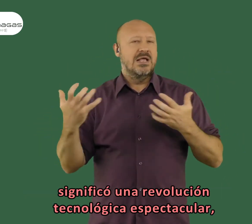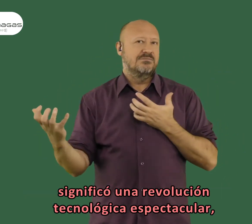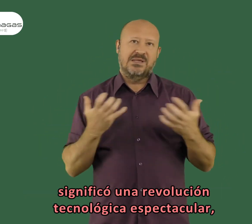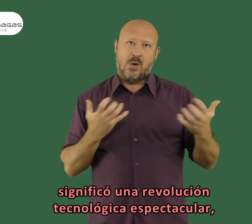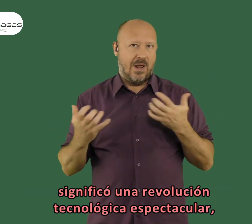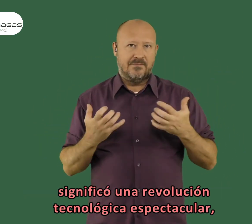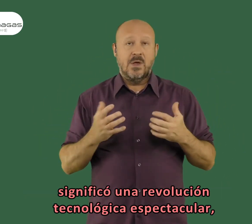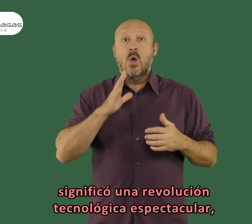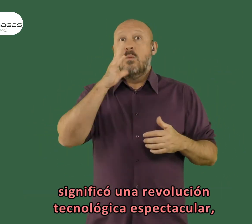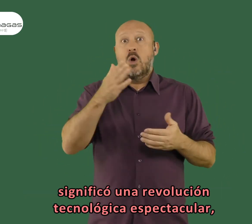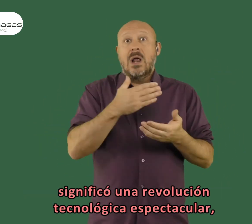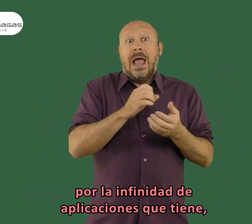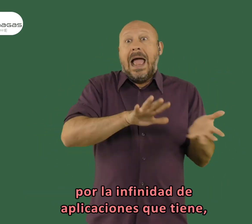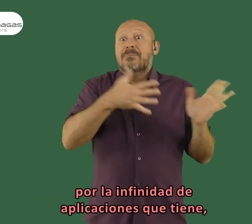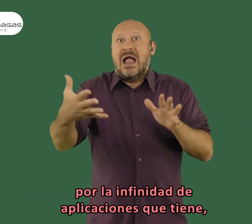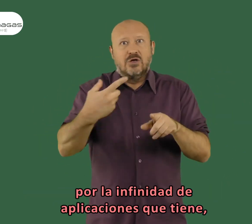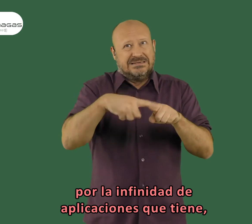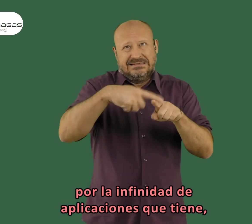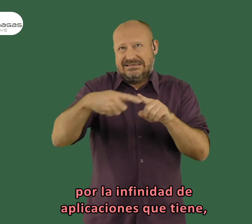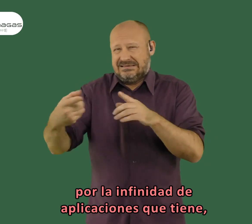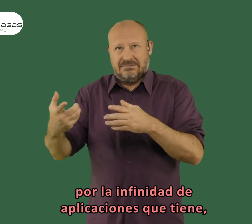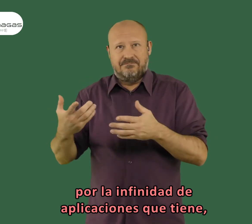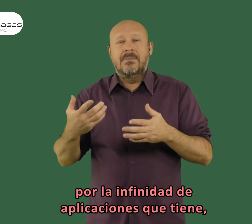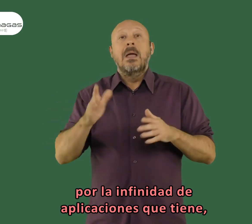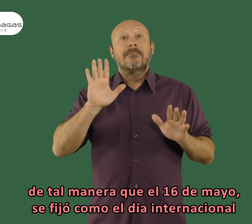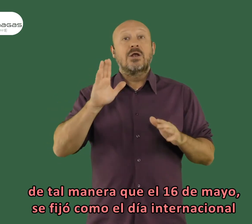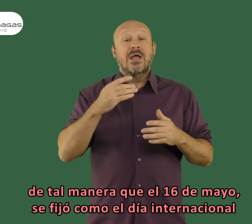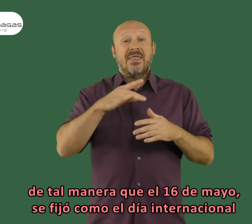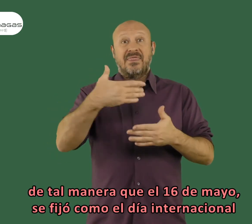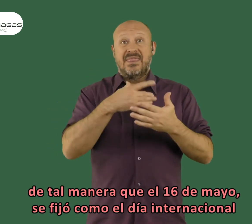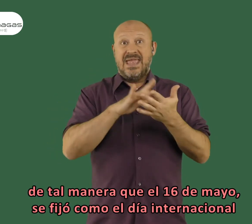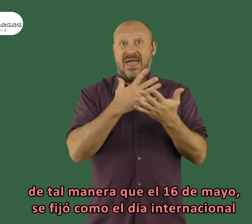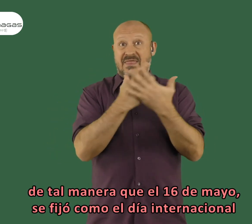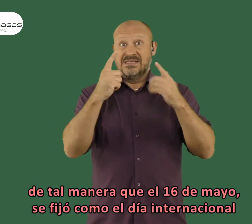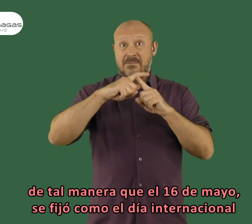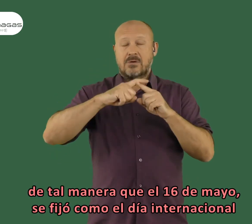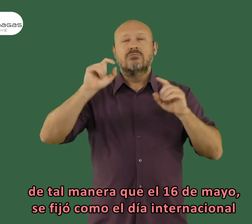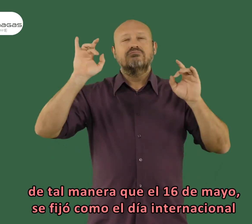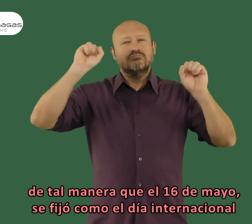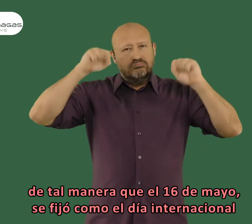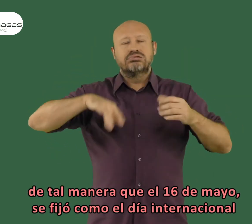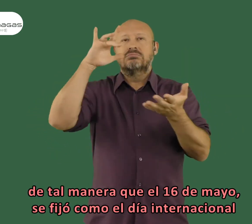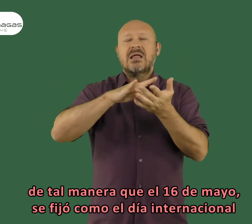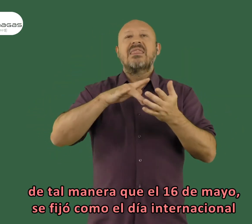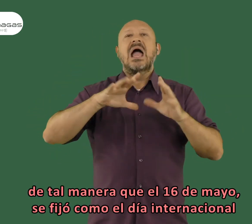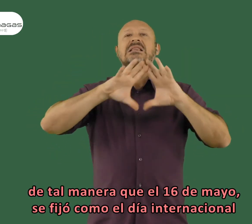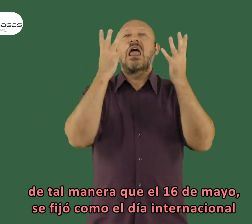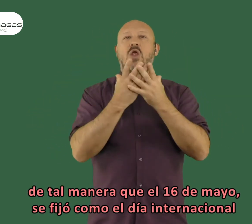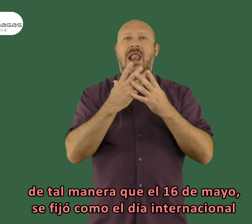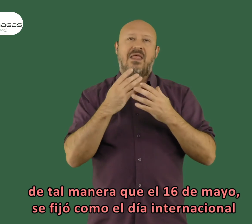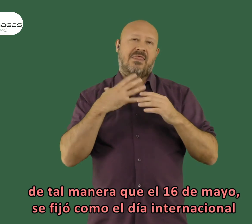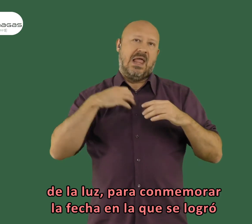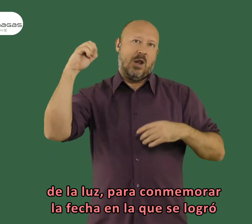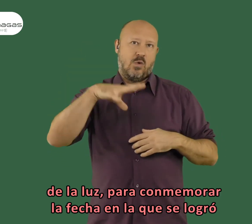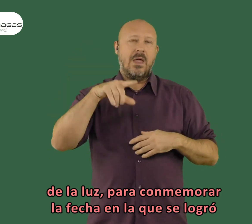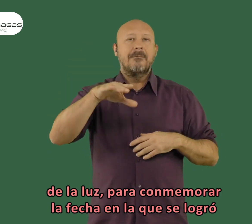revolución tecnológica espectacular por la infinidad de aplicaciones que tiene de tal manera que el día 16 de mayo se fijó como el día